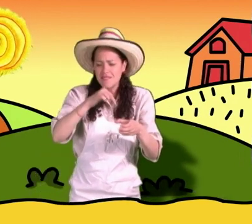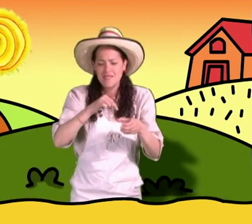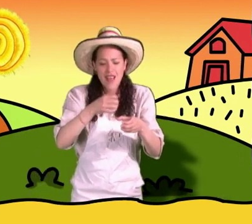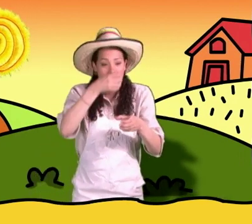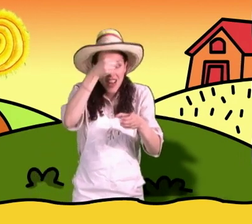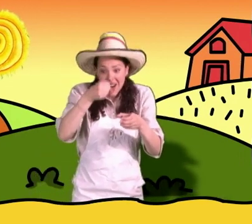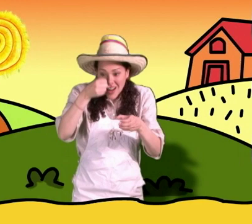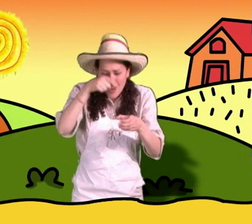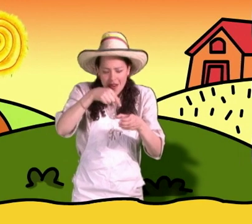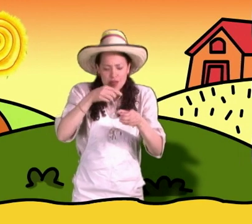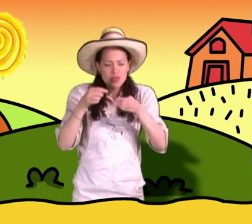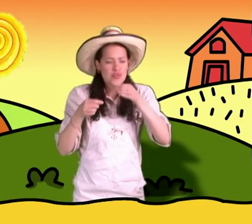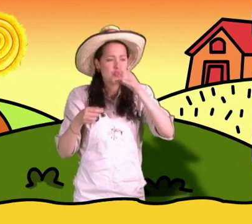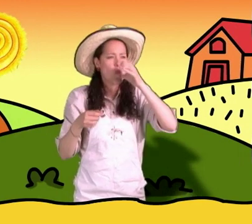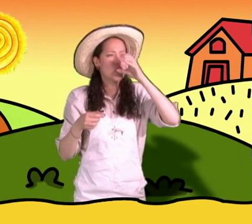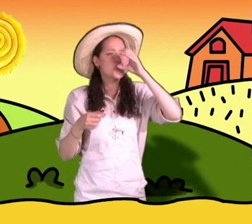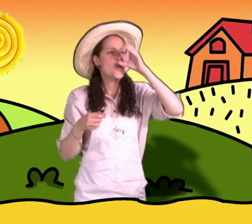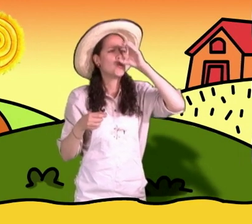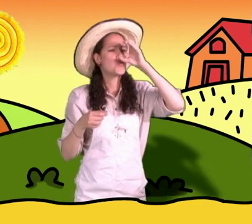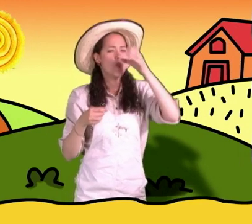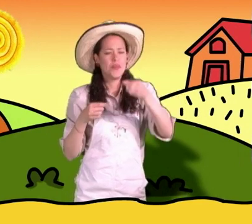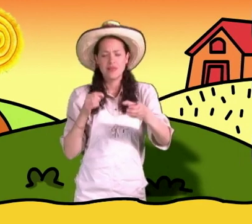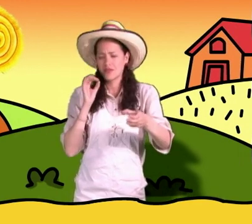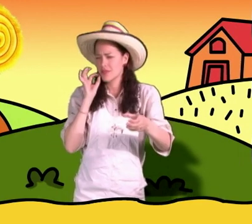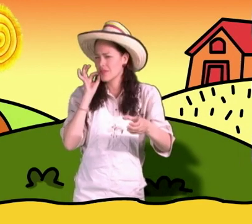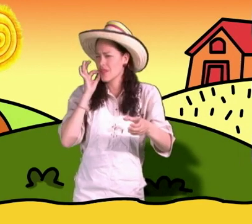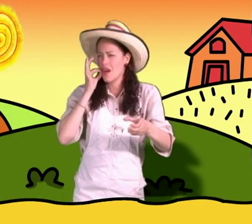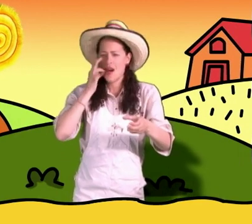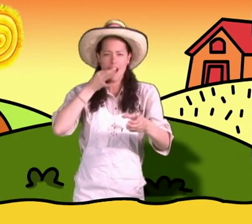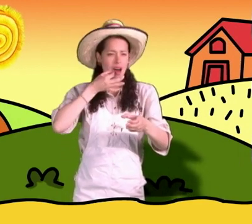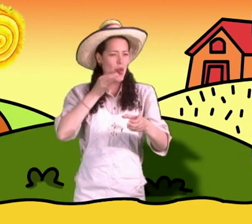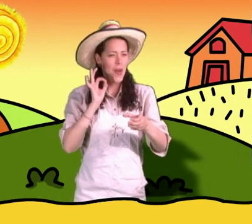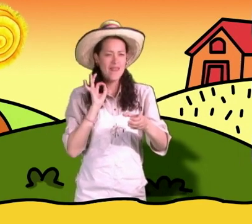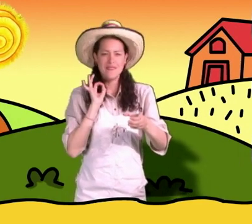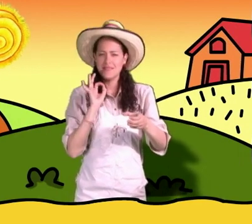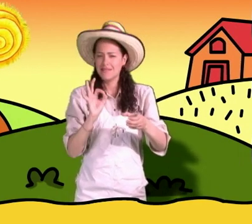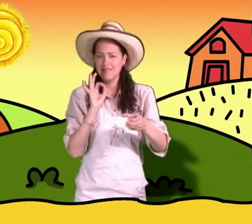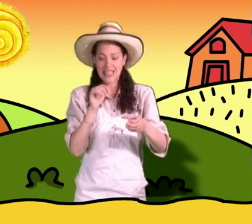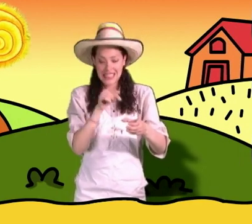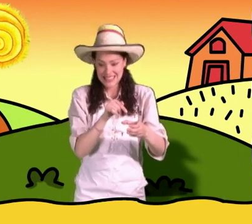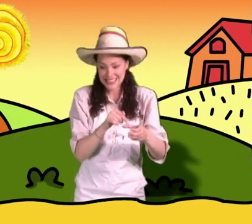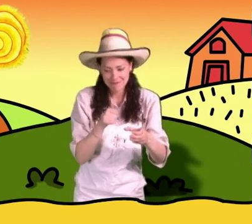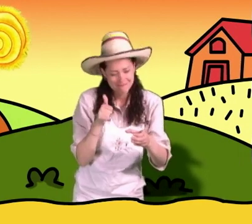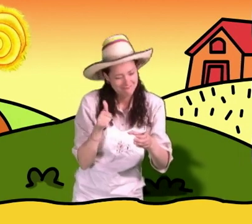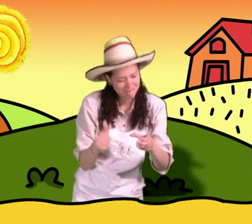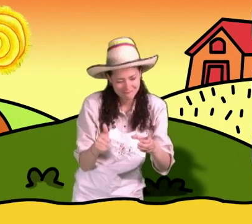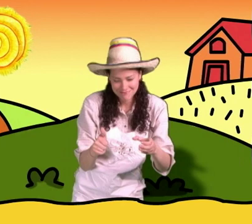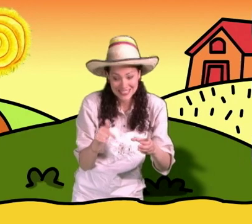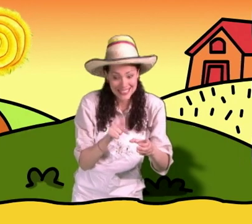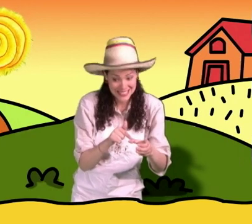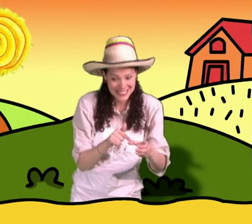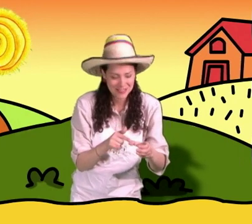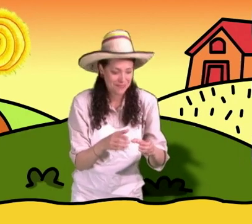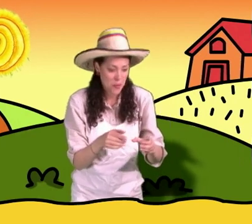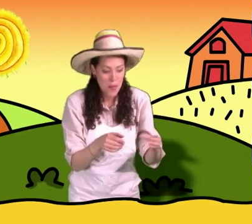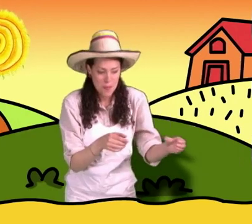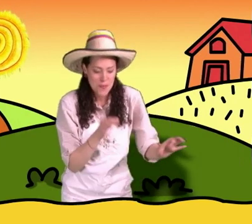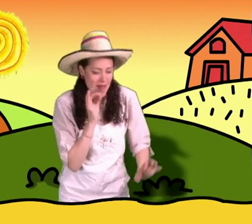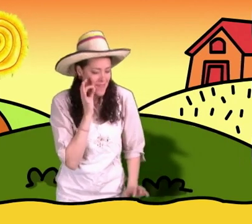se ordeñan para que nos den la leche. Y la leche es deliciosa, es exquisita y es muy buena para